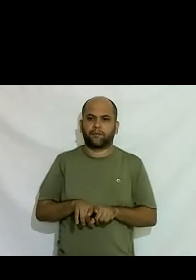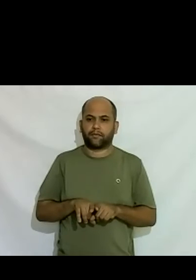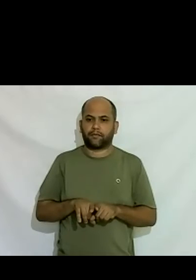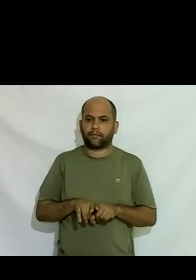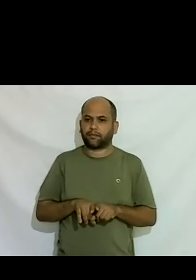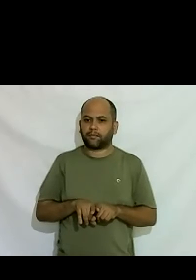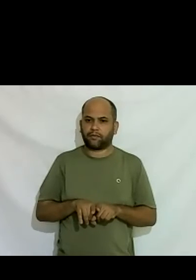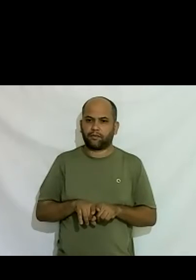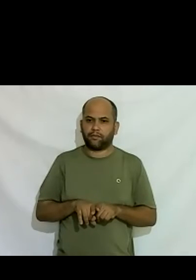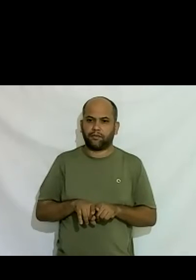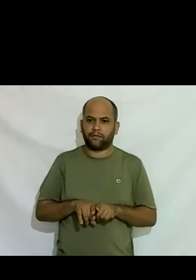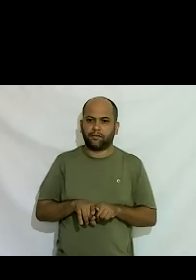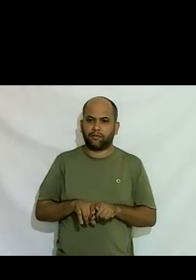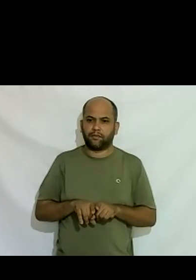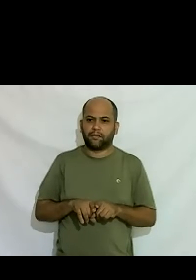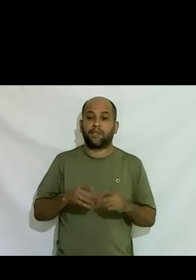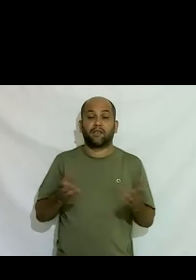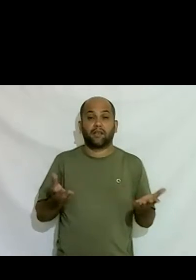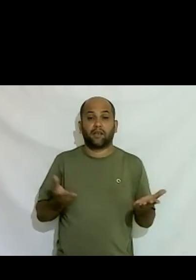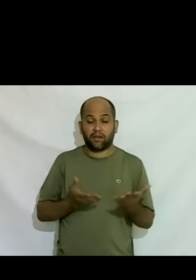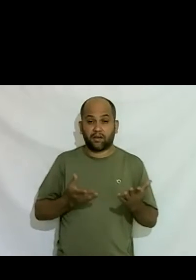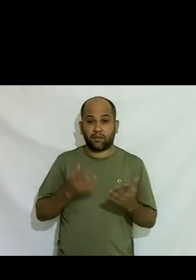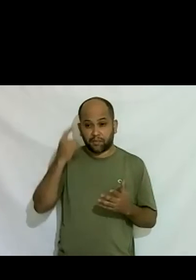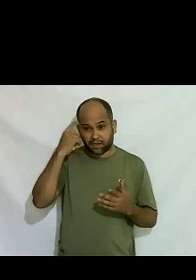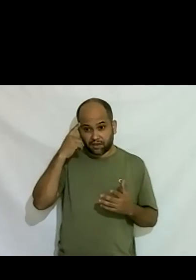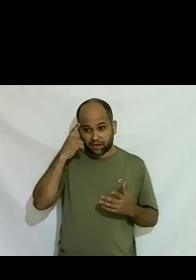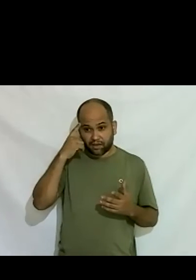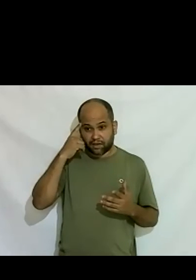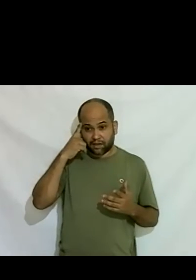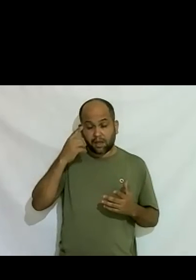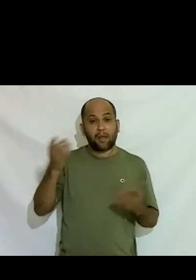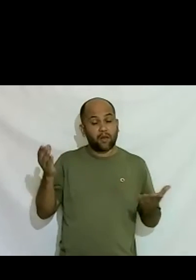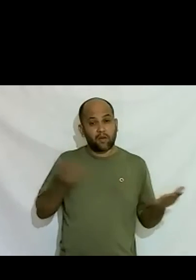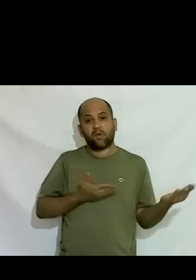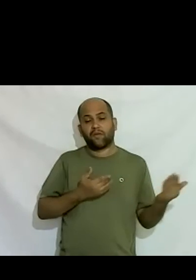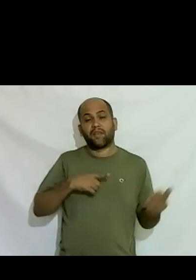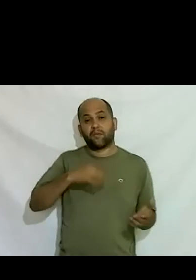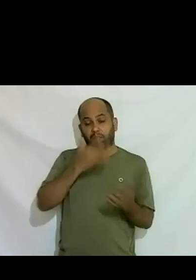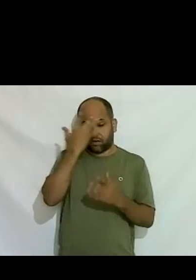recentemente ouvir o ministro dizer que criança deficiente atrapalha os outros né coisas desse tipo é